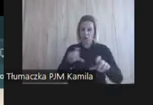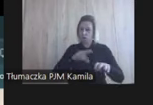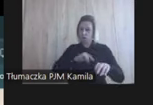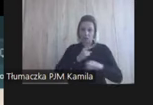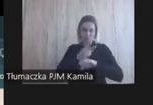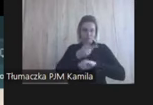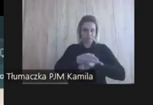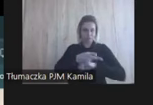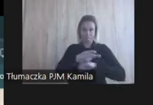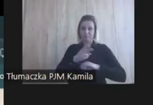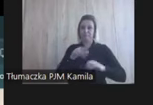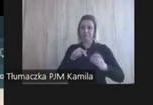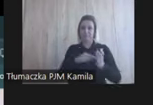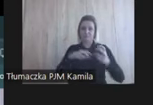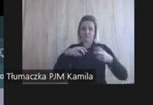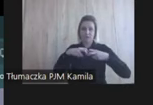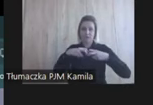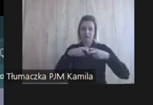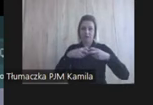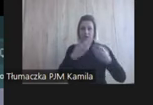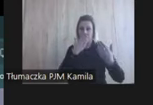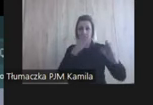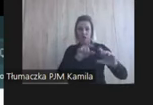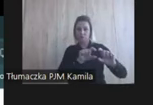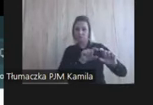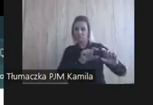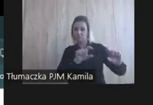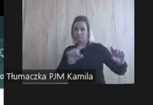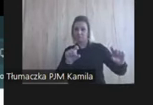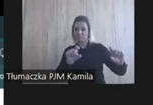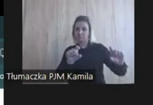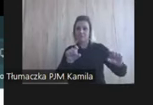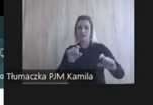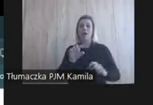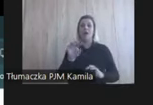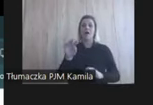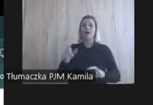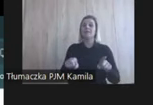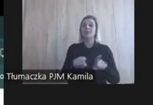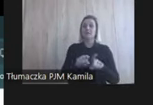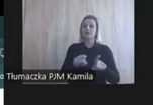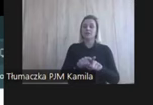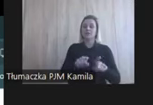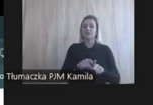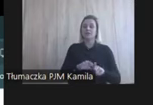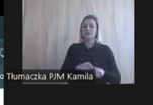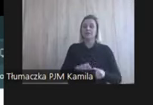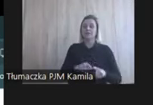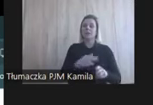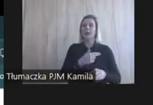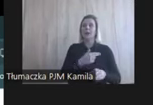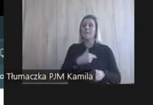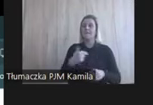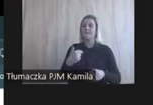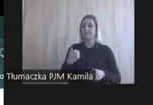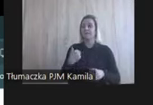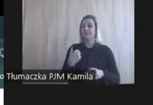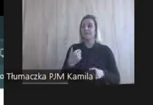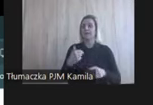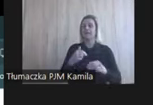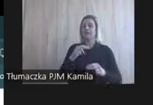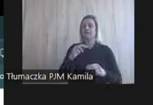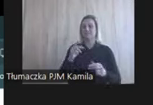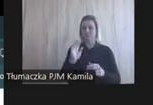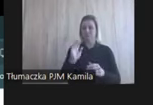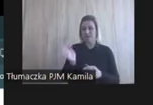internetowej, która Wam się tutaj wyświetla na ekranie Olgi, i oprócz tego my będziemy pewnie